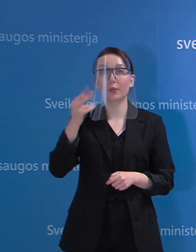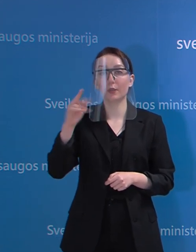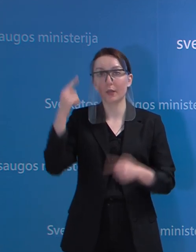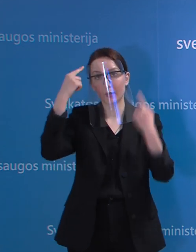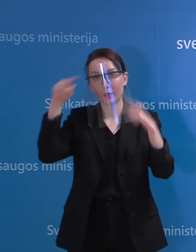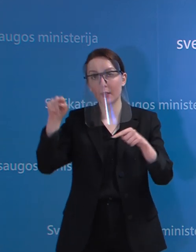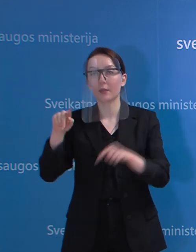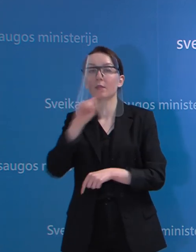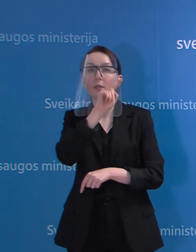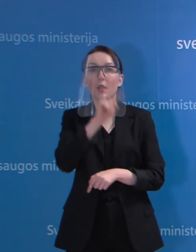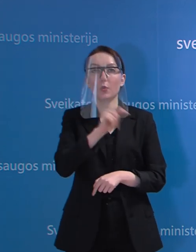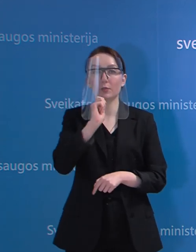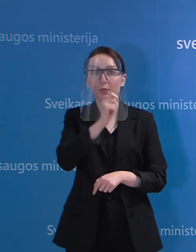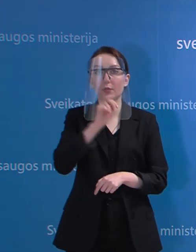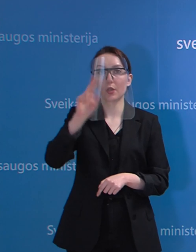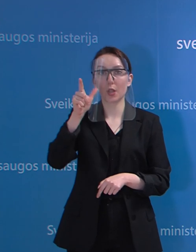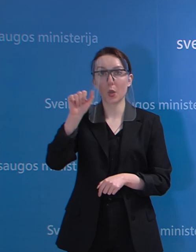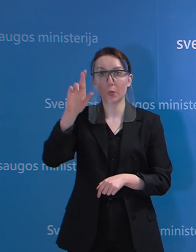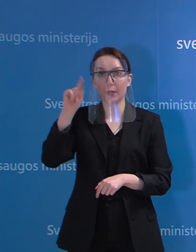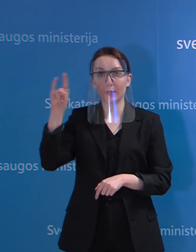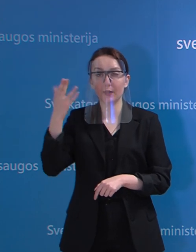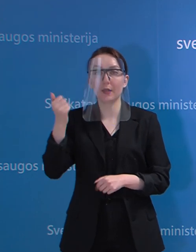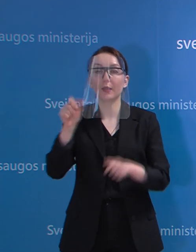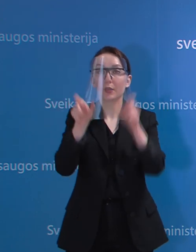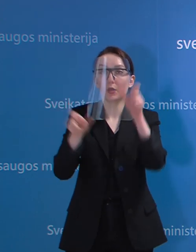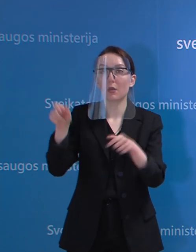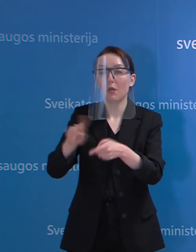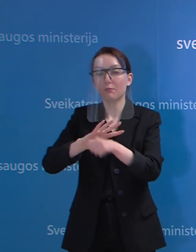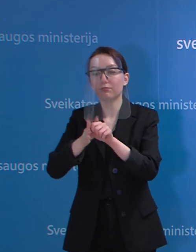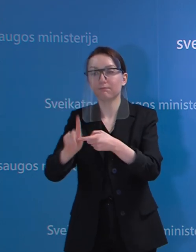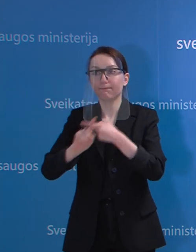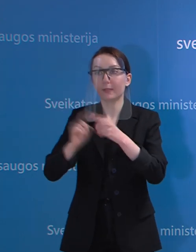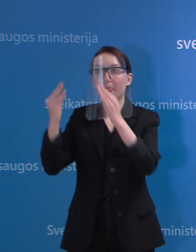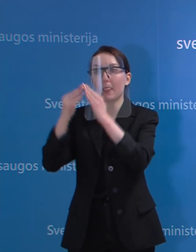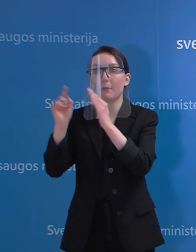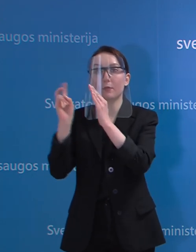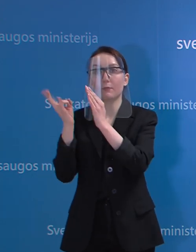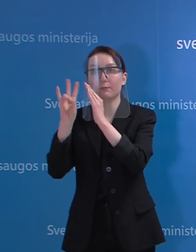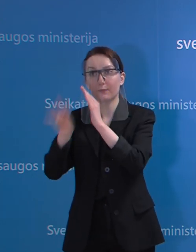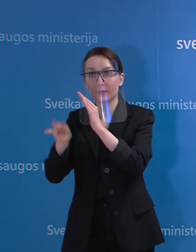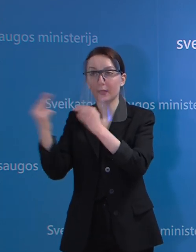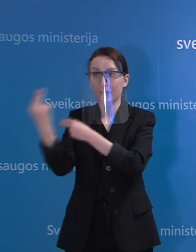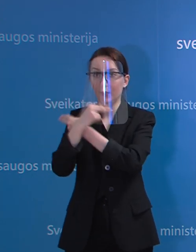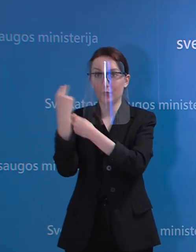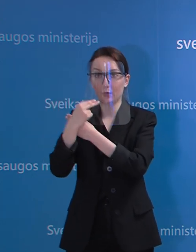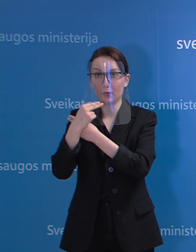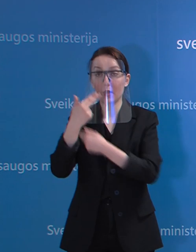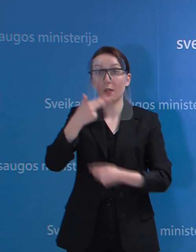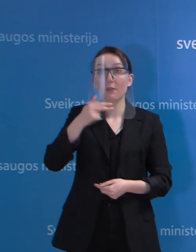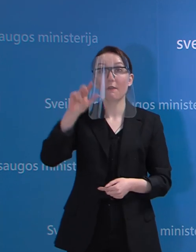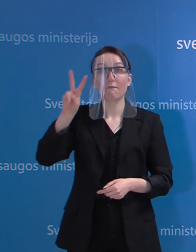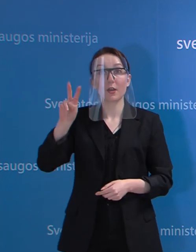kitas laurinos klausimas. Kiek pacientų su koronaviruso diagnozija gydosi namuose? Nes NVSC tokios